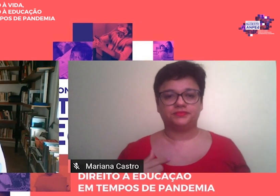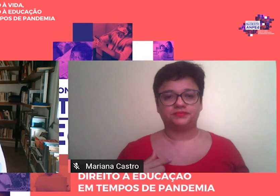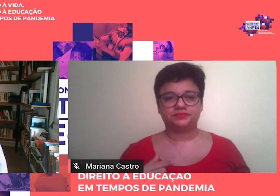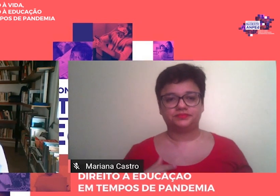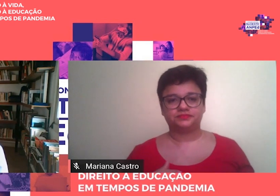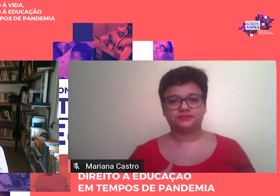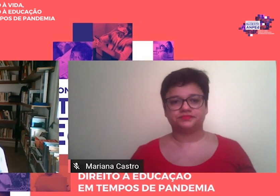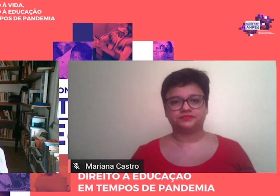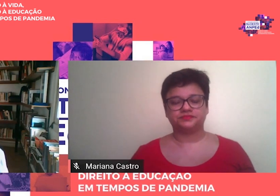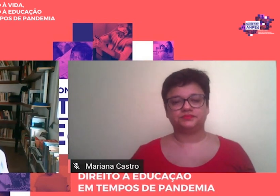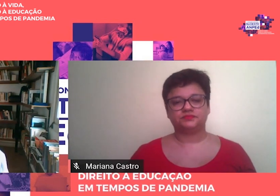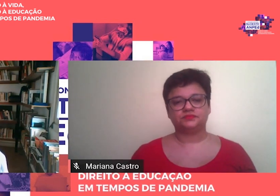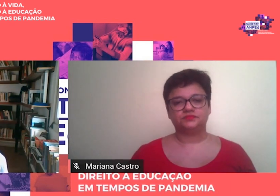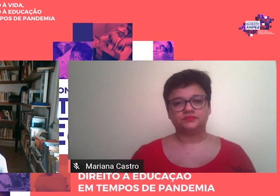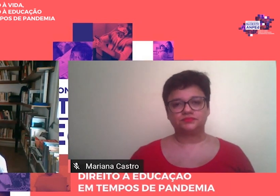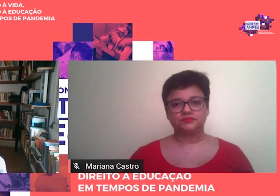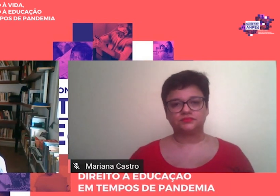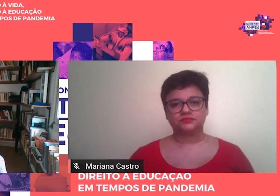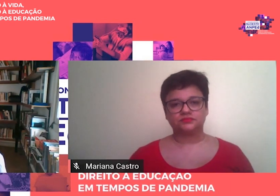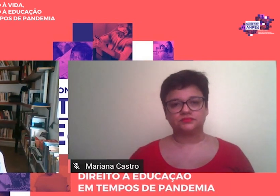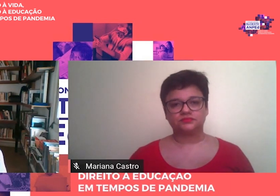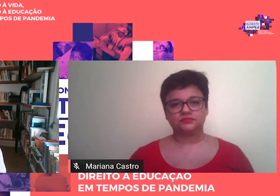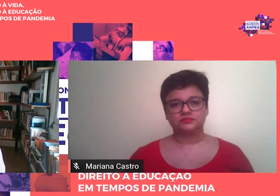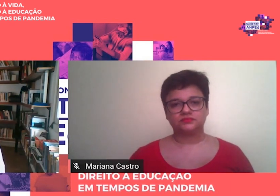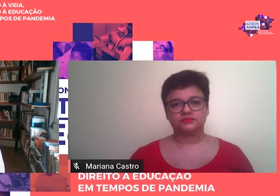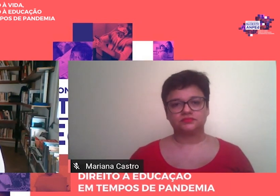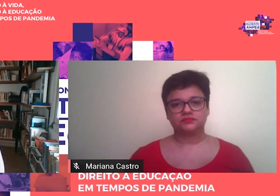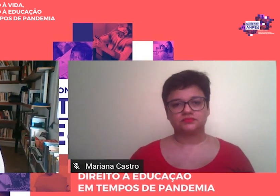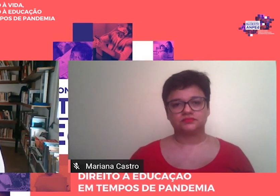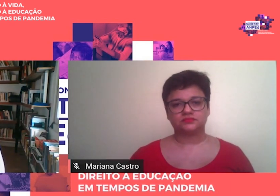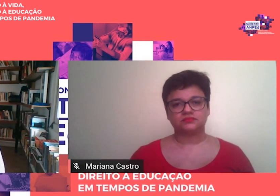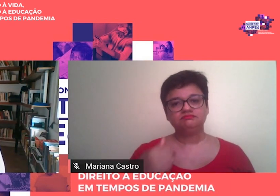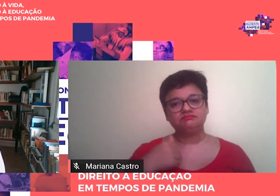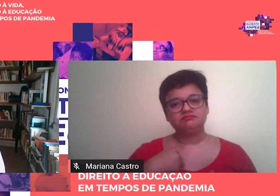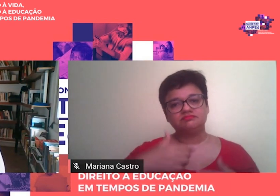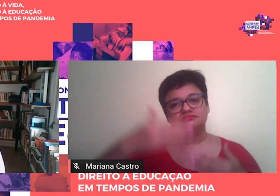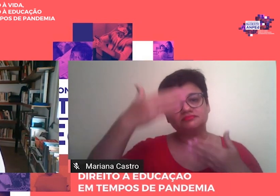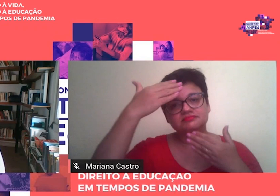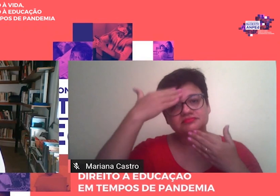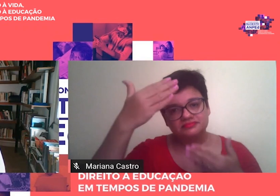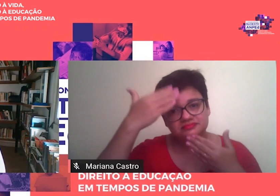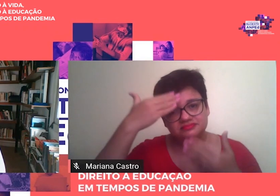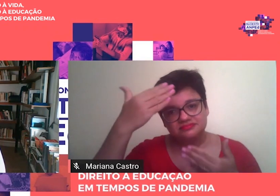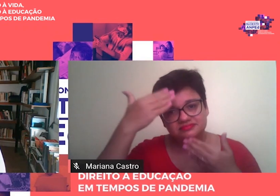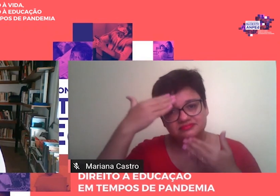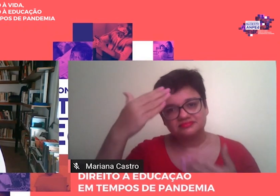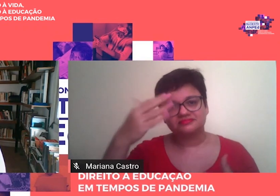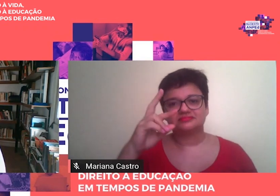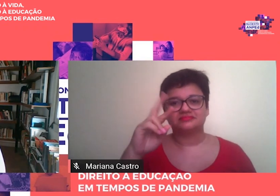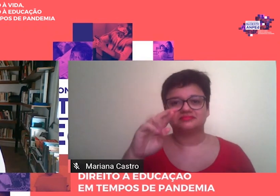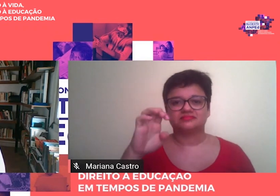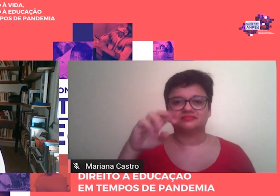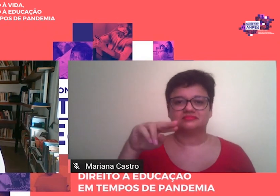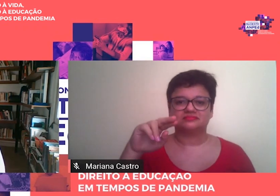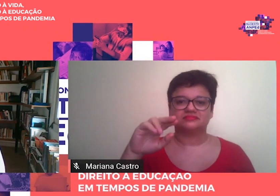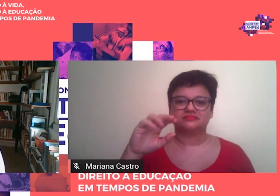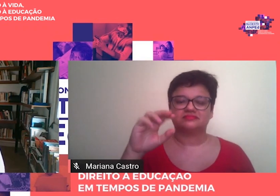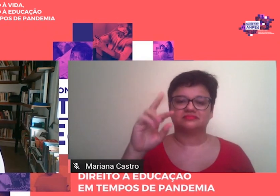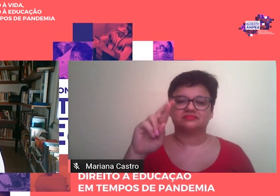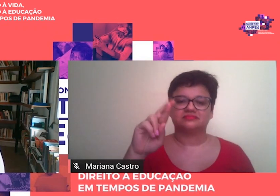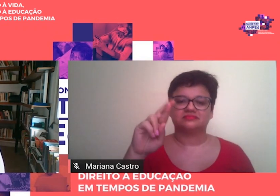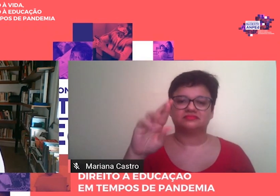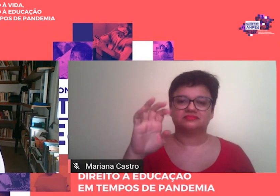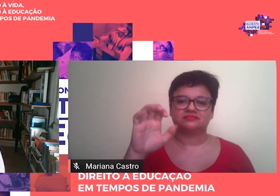agradecimentos à resenha elaborada